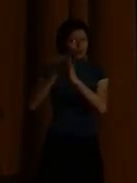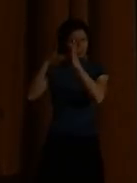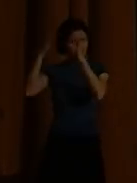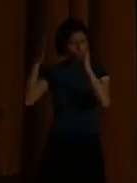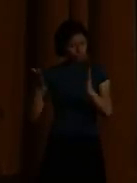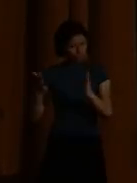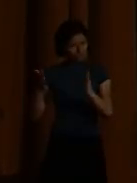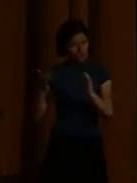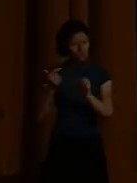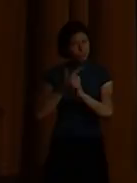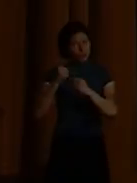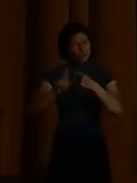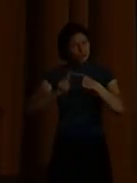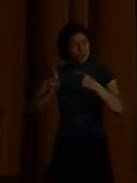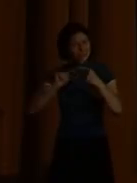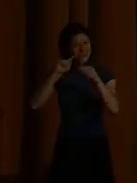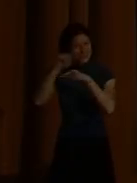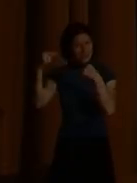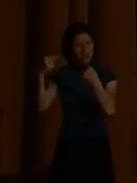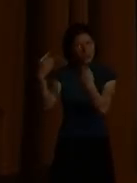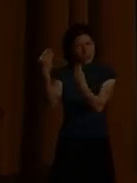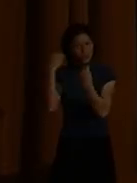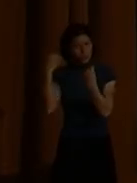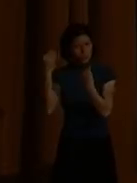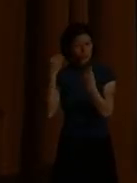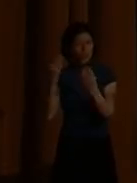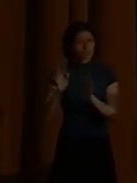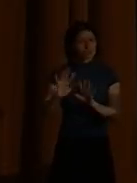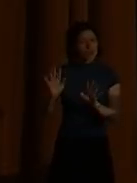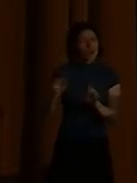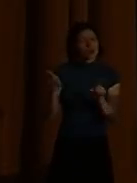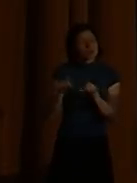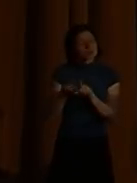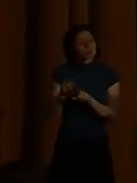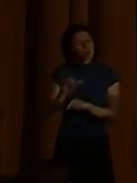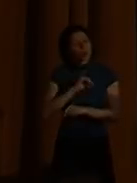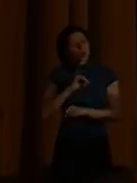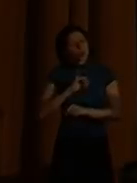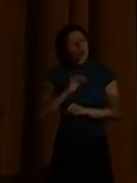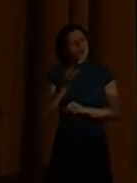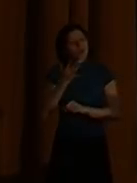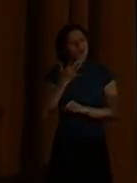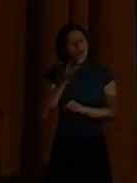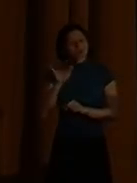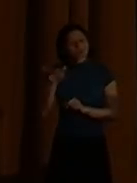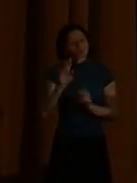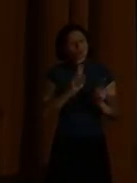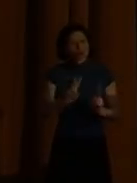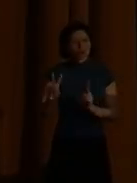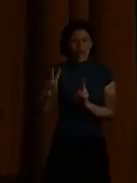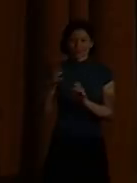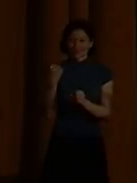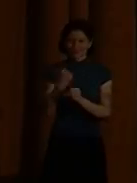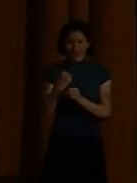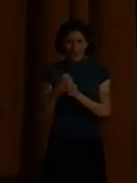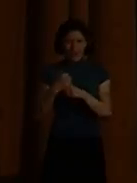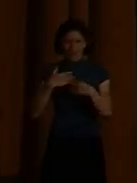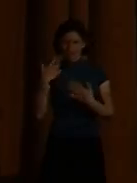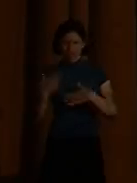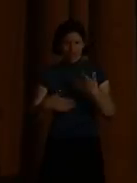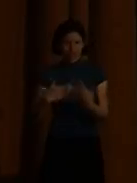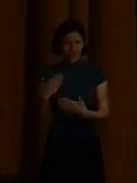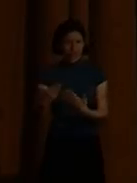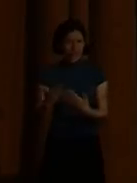Und wir brauchen inklusive Praktiken. Das heißt, Unterricht muss jetzt anders